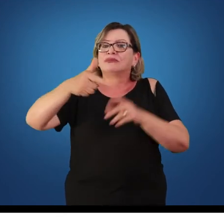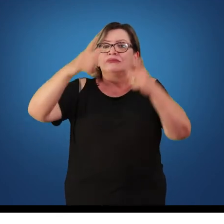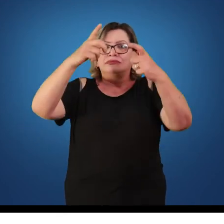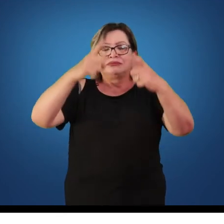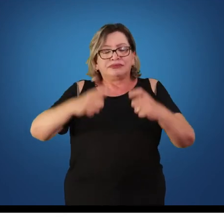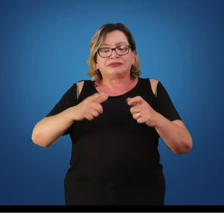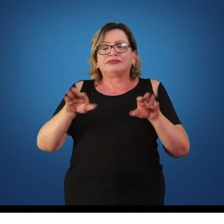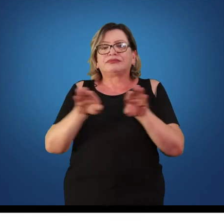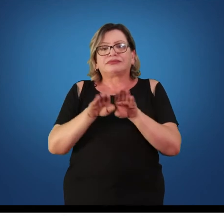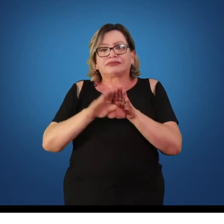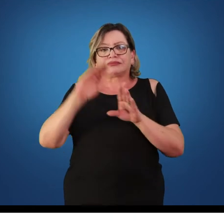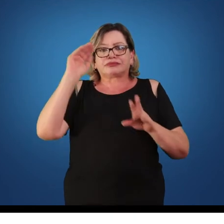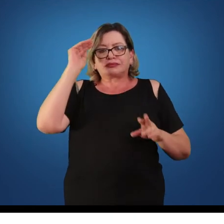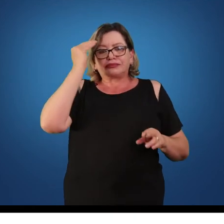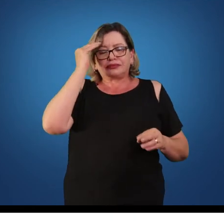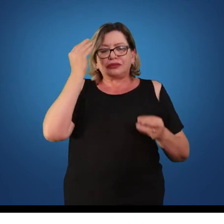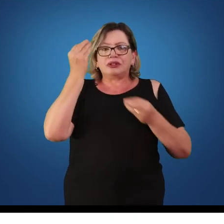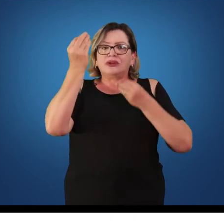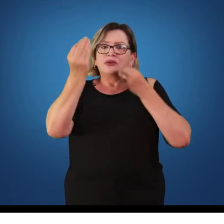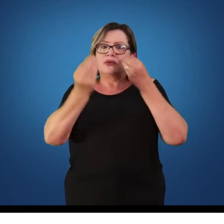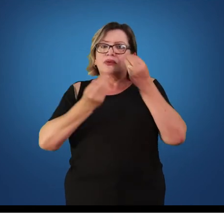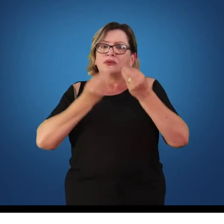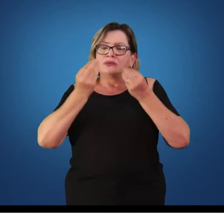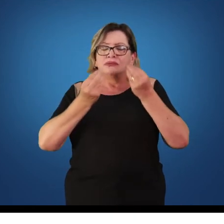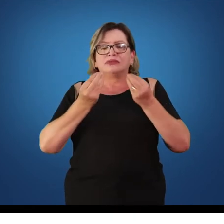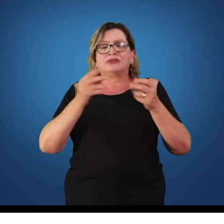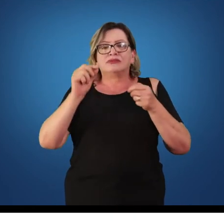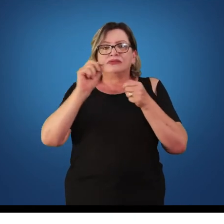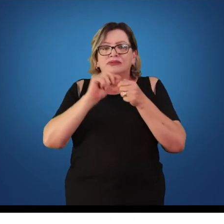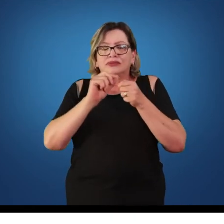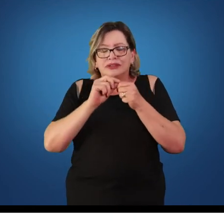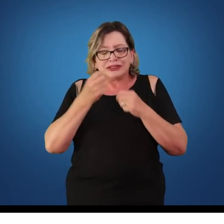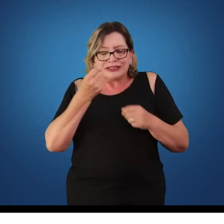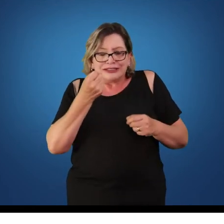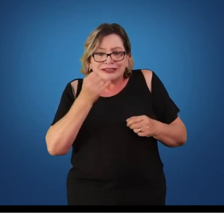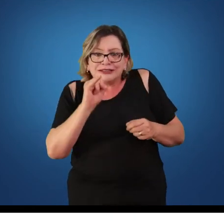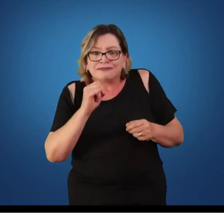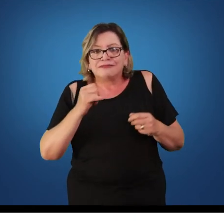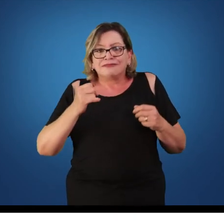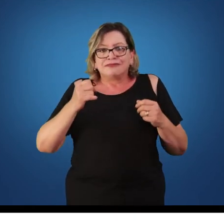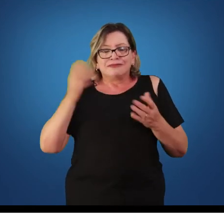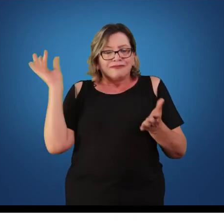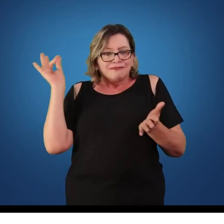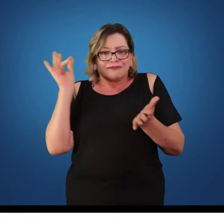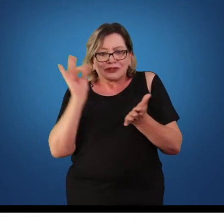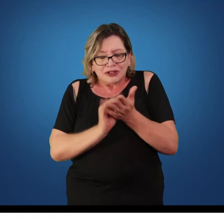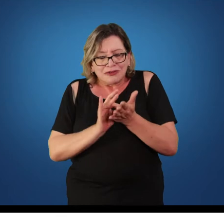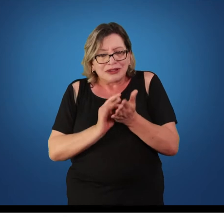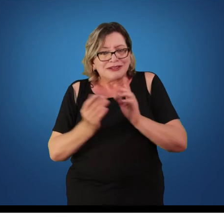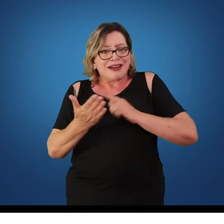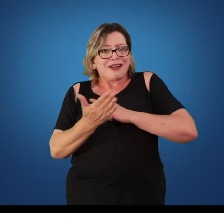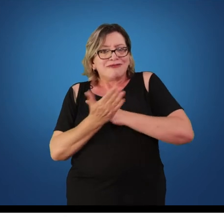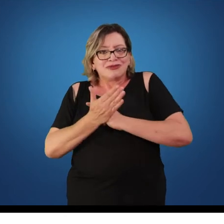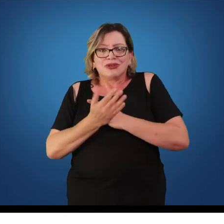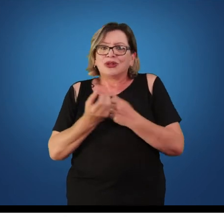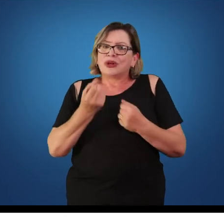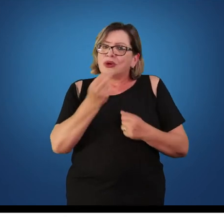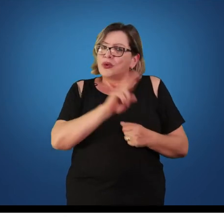compreendê-las de maneira que ele consiga entender se aquilo realmente vai ser favorável ou não para o cotidiano e para o